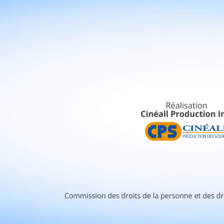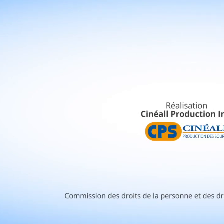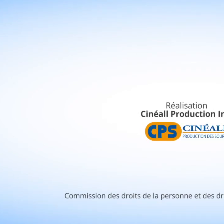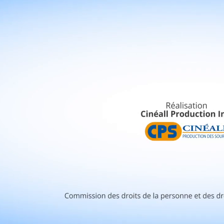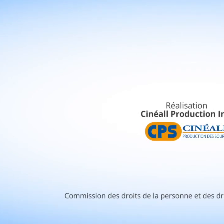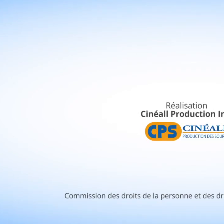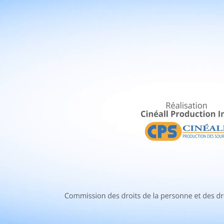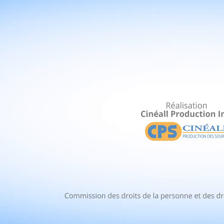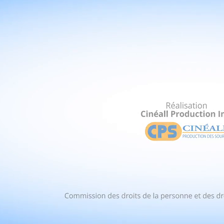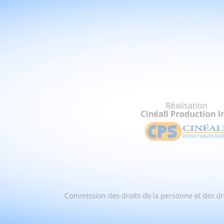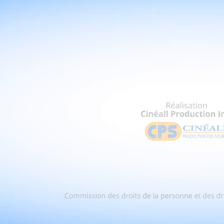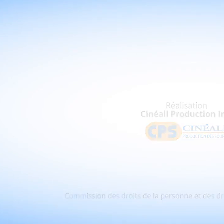Sous-titrage-Canada